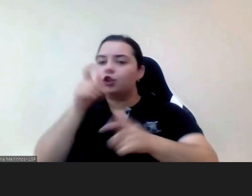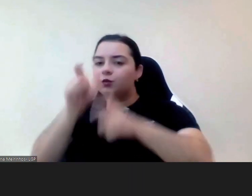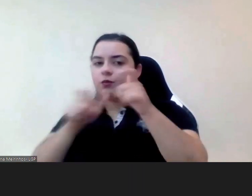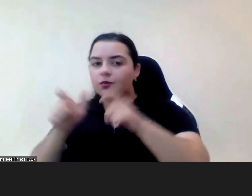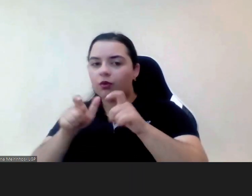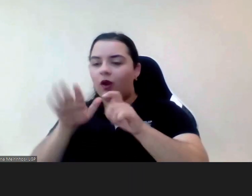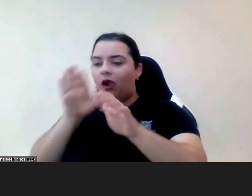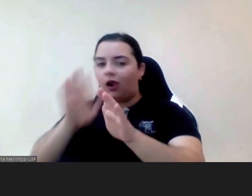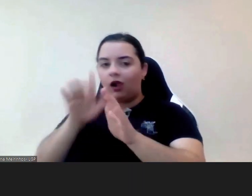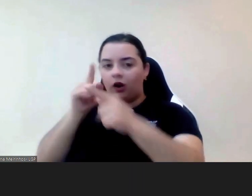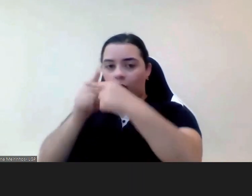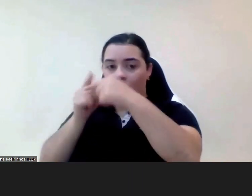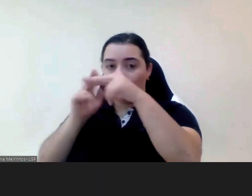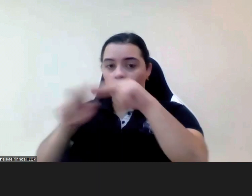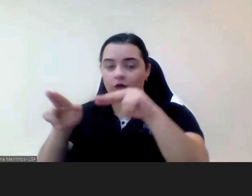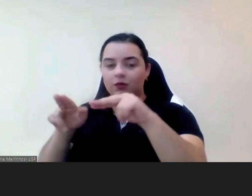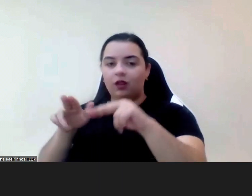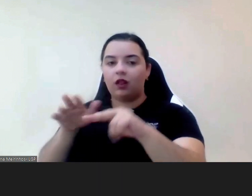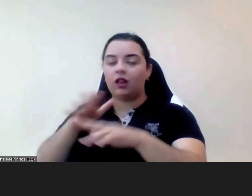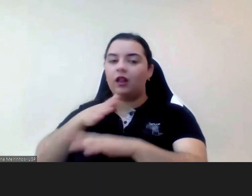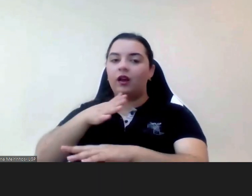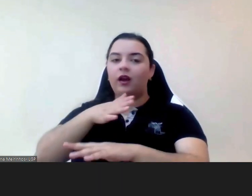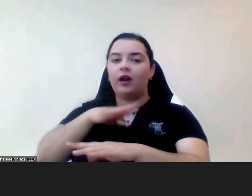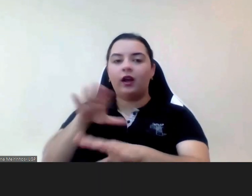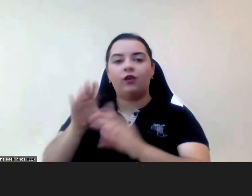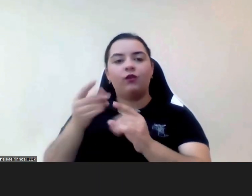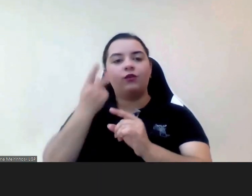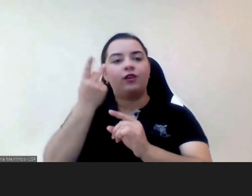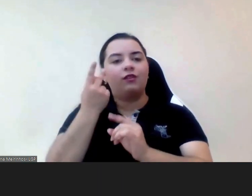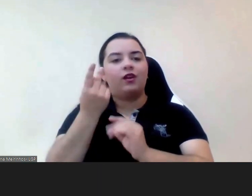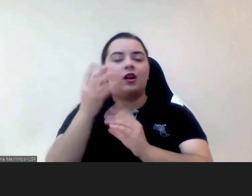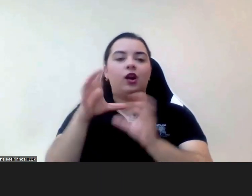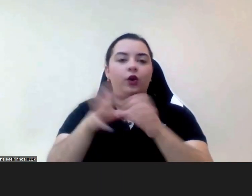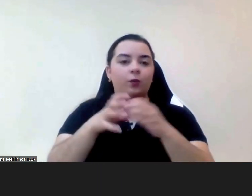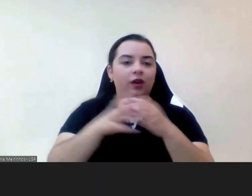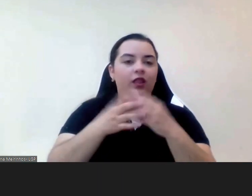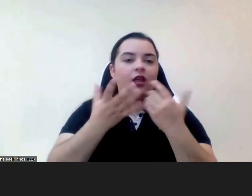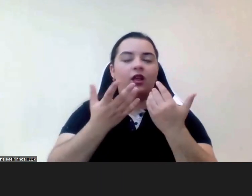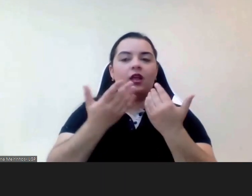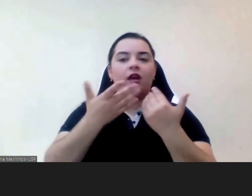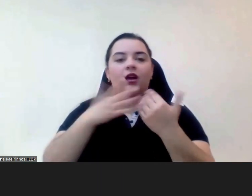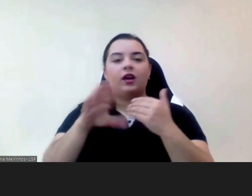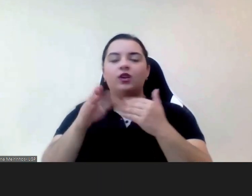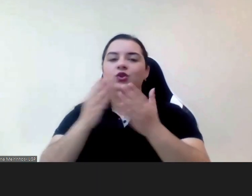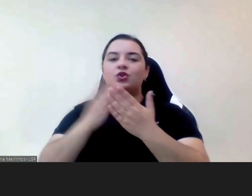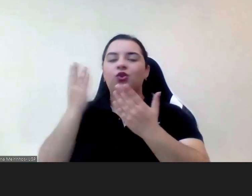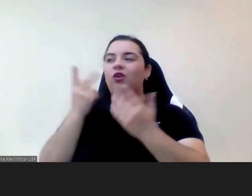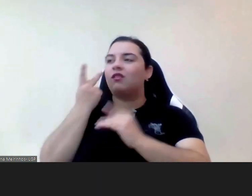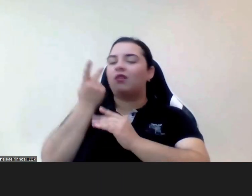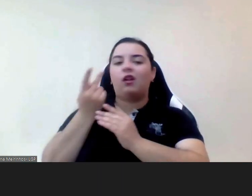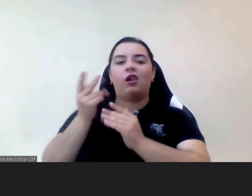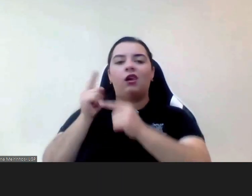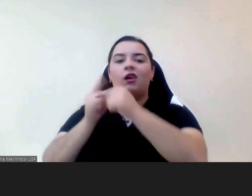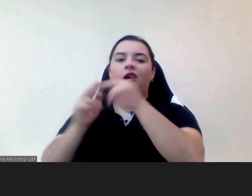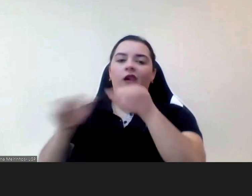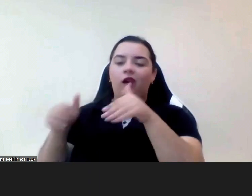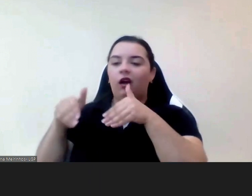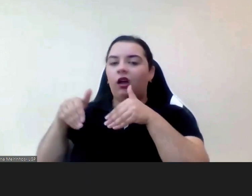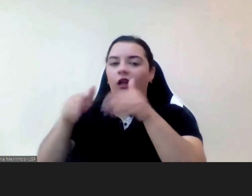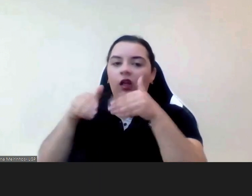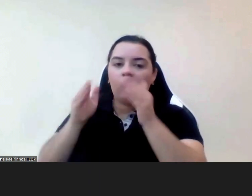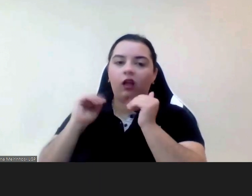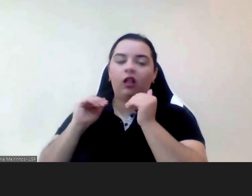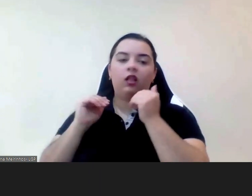viver fora de muros de hospital viver fora das trancas dos corredores das enfermarias fechadas à